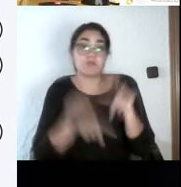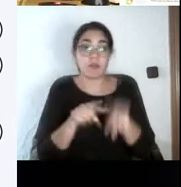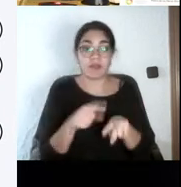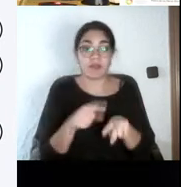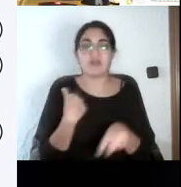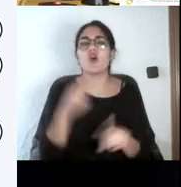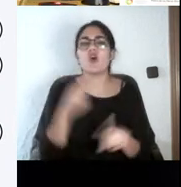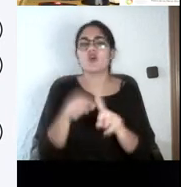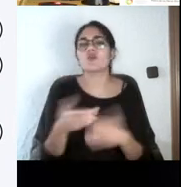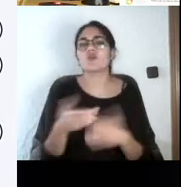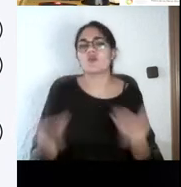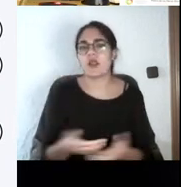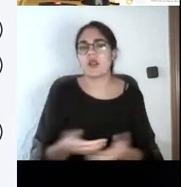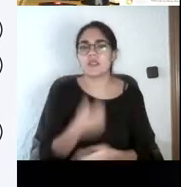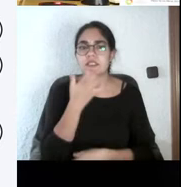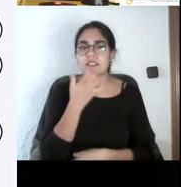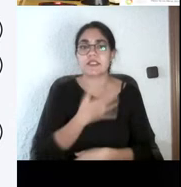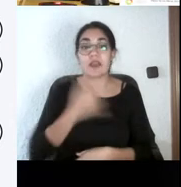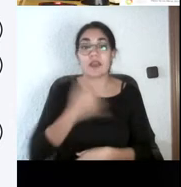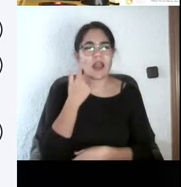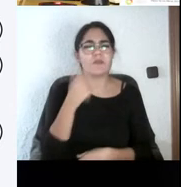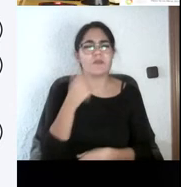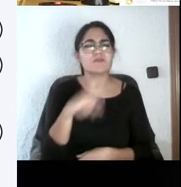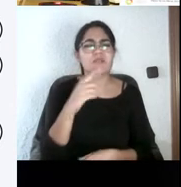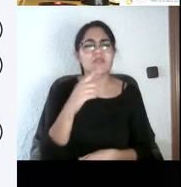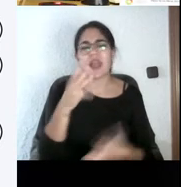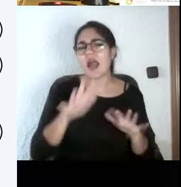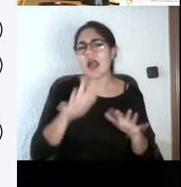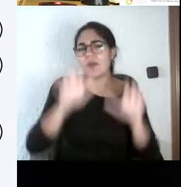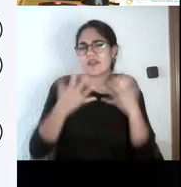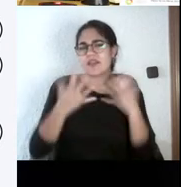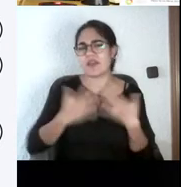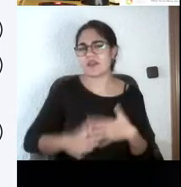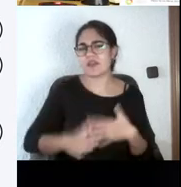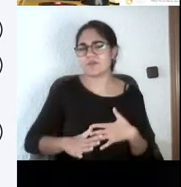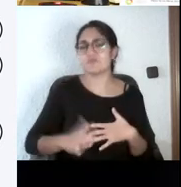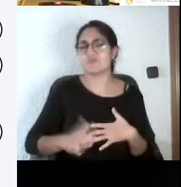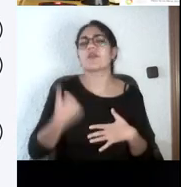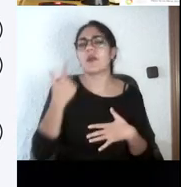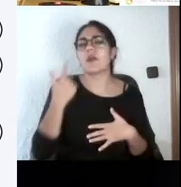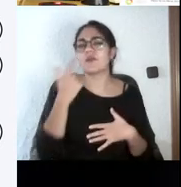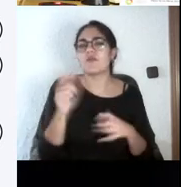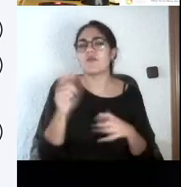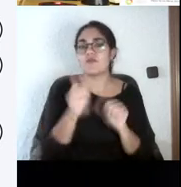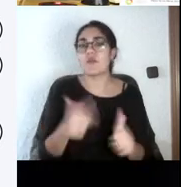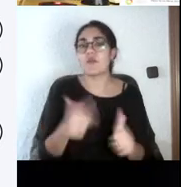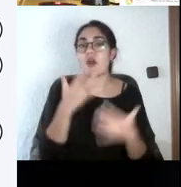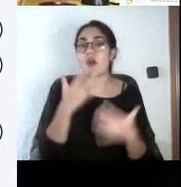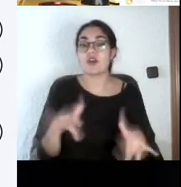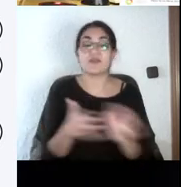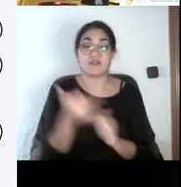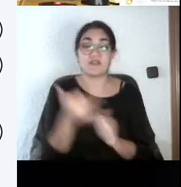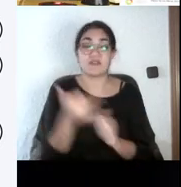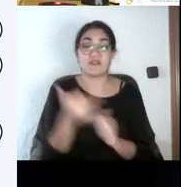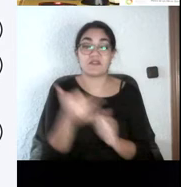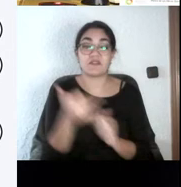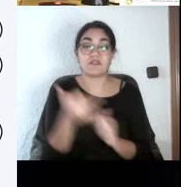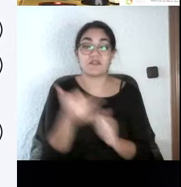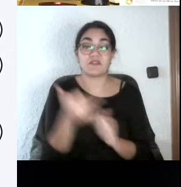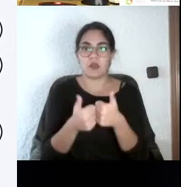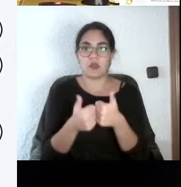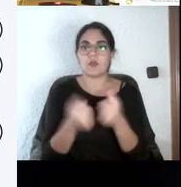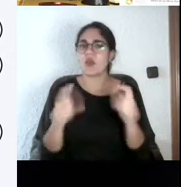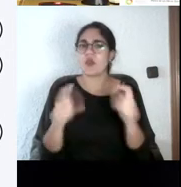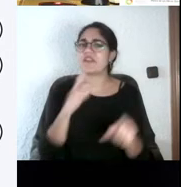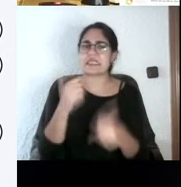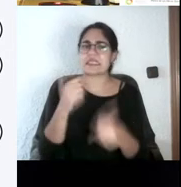los resultados del aprendizaje de manera objetiva, pues el hacer un examen que no tiene por qué ser un examen